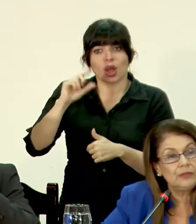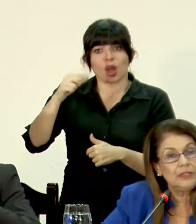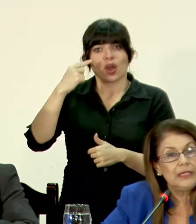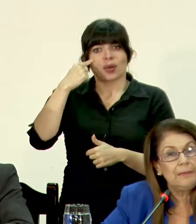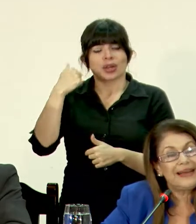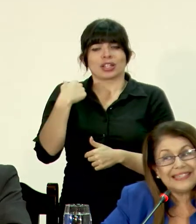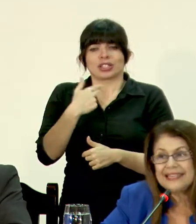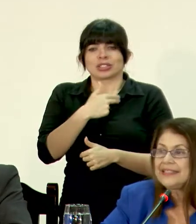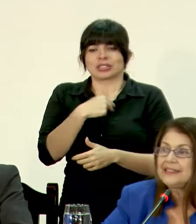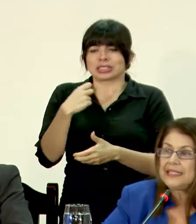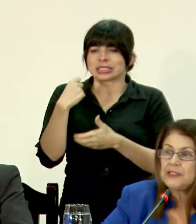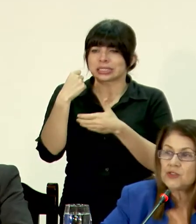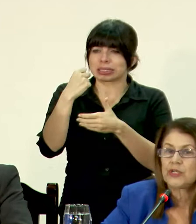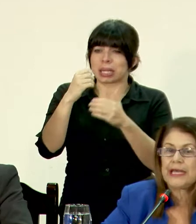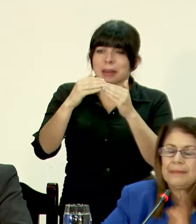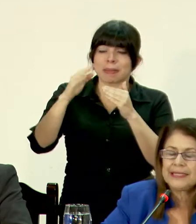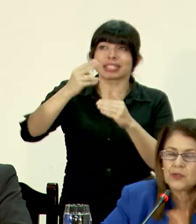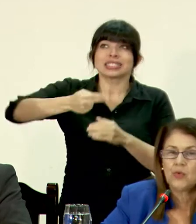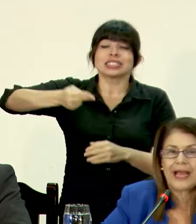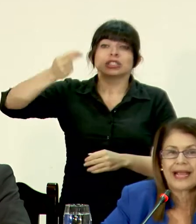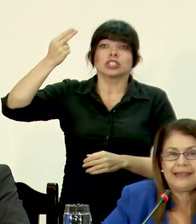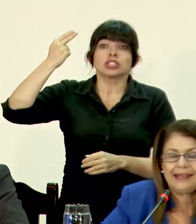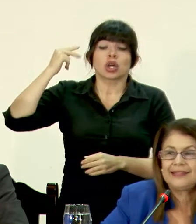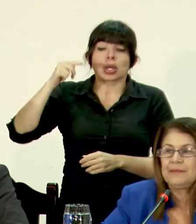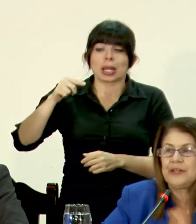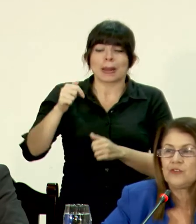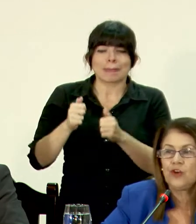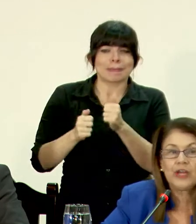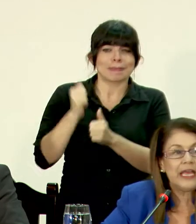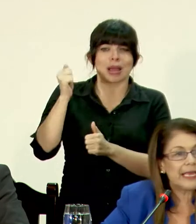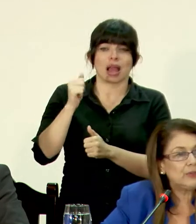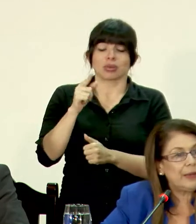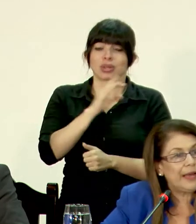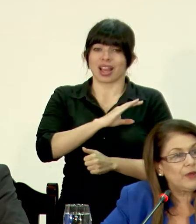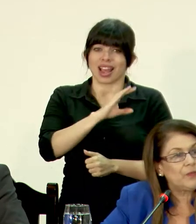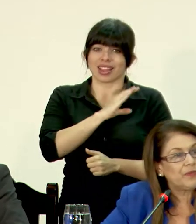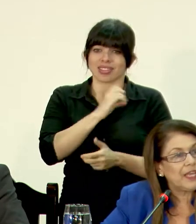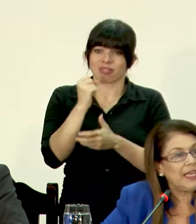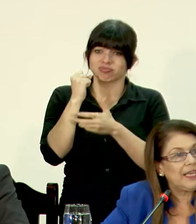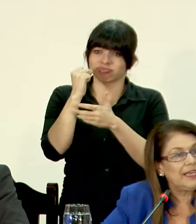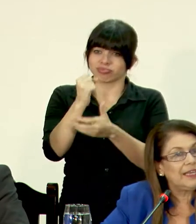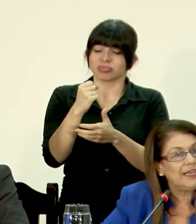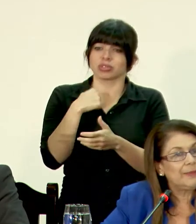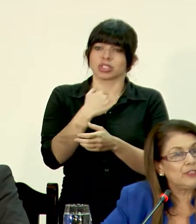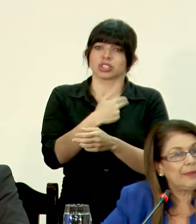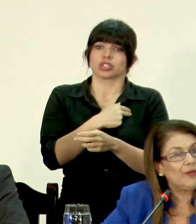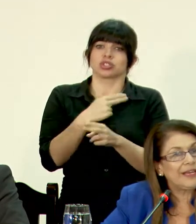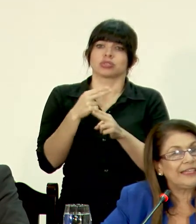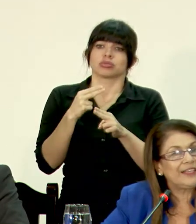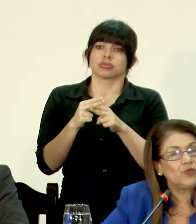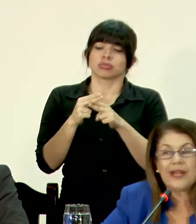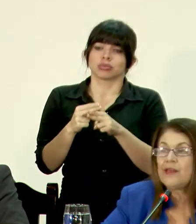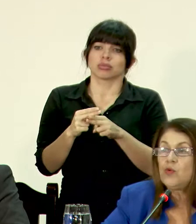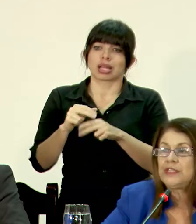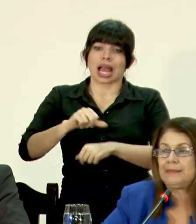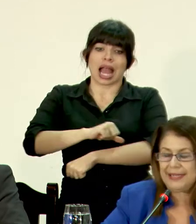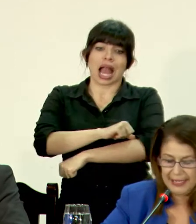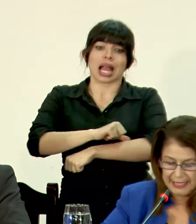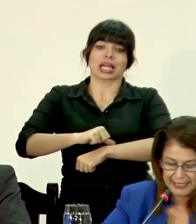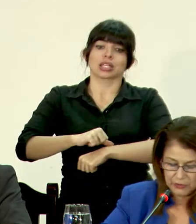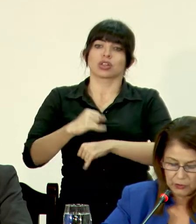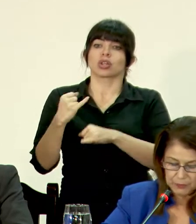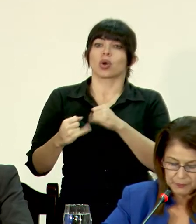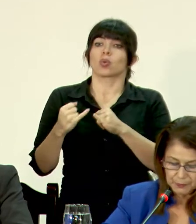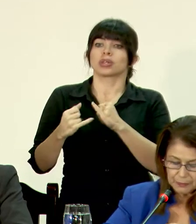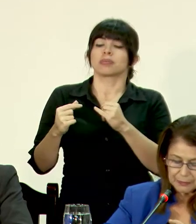la inversión más alta de la historia. Además, con una calidad de inversión que hemos llamado arquitectura de última